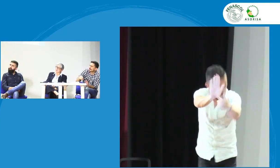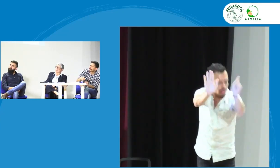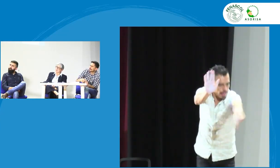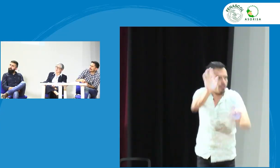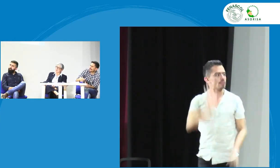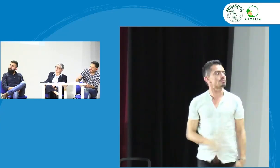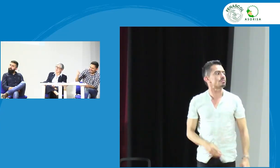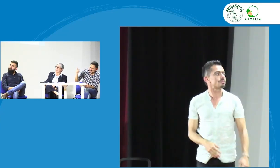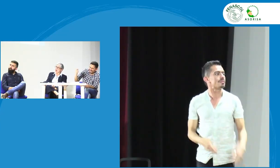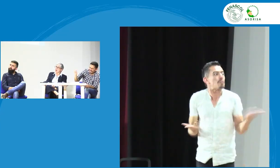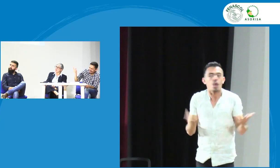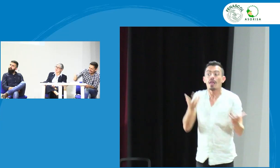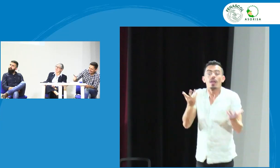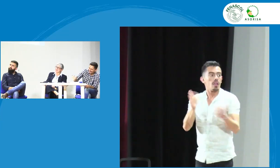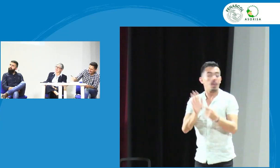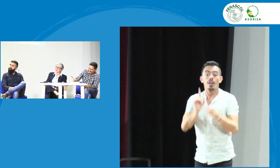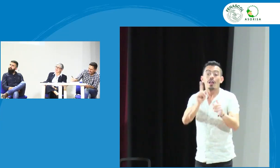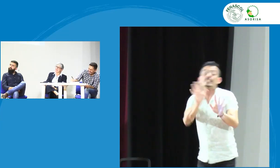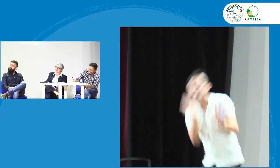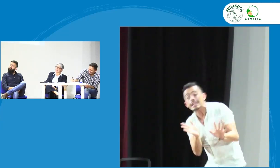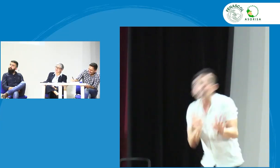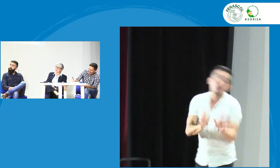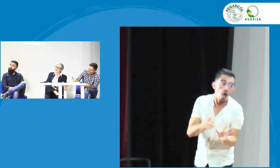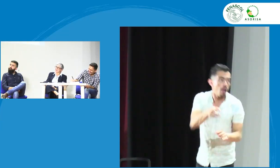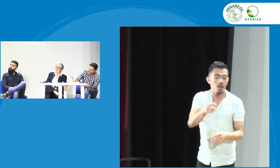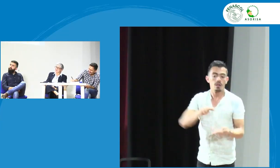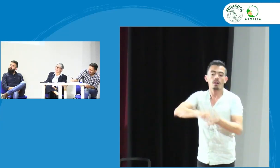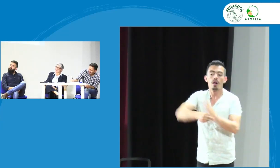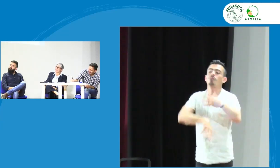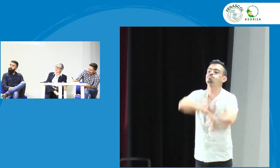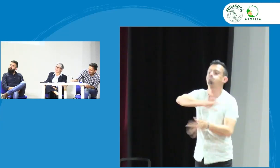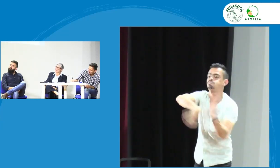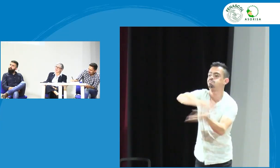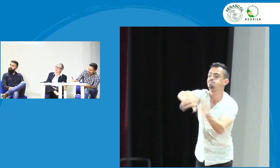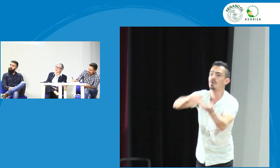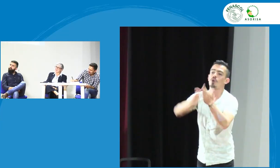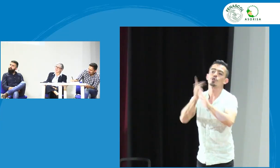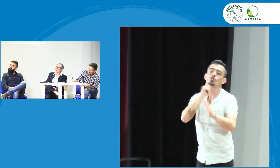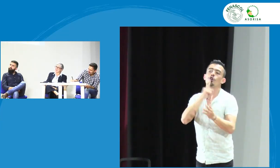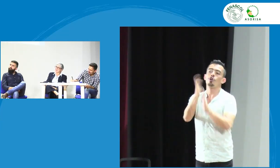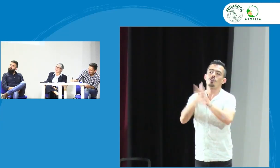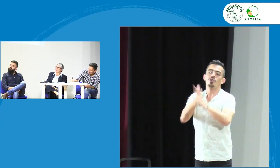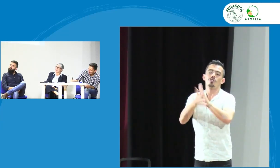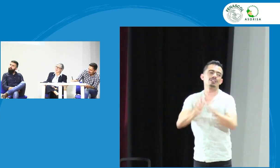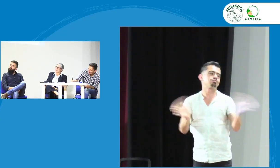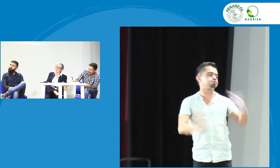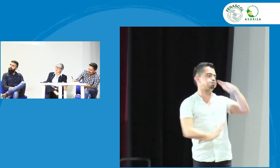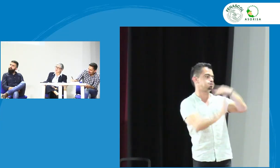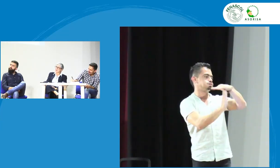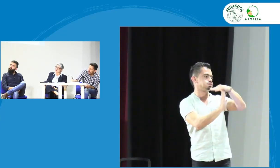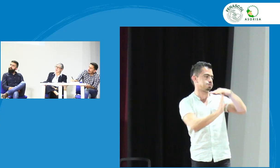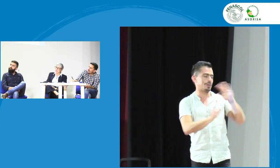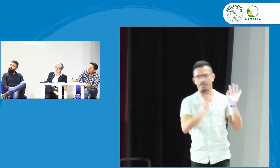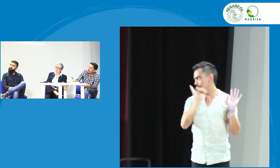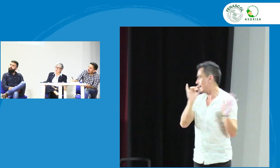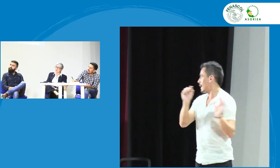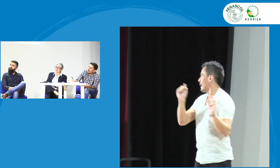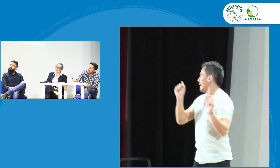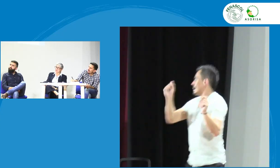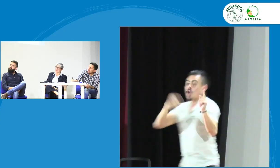un actor que guíe y que además de orientar no solamente pues tenga ese